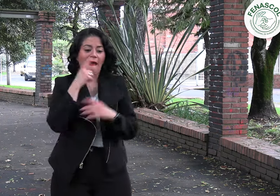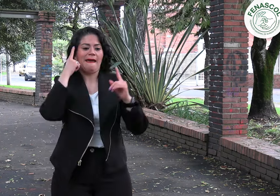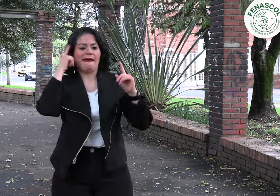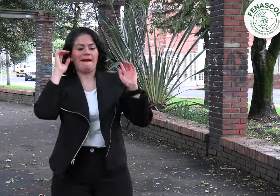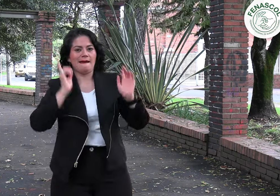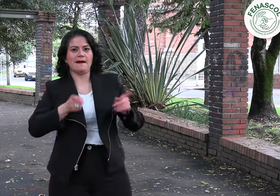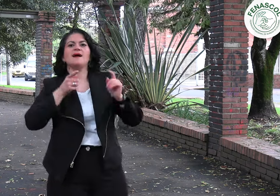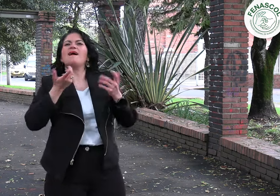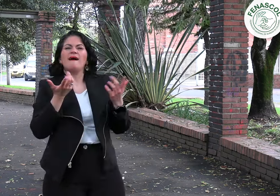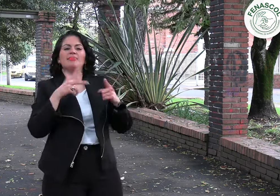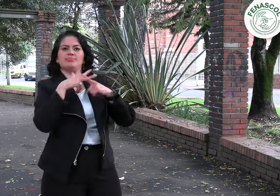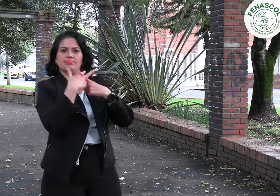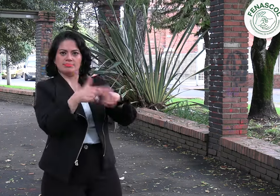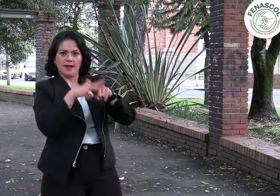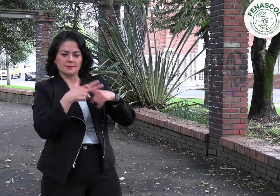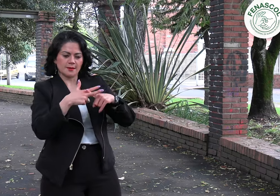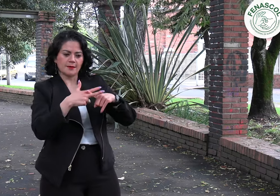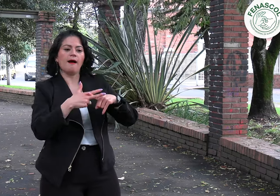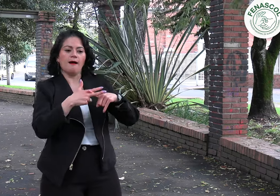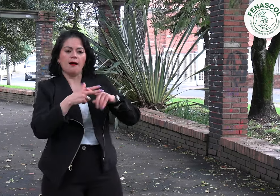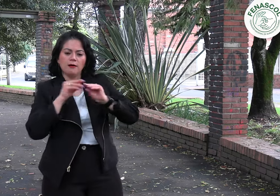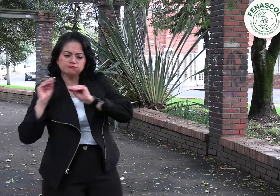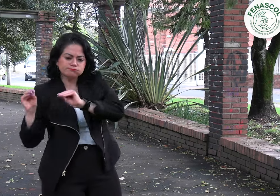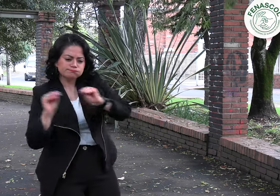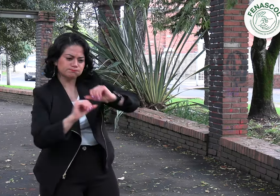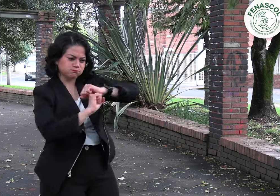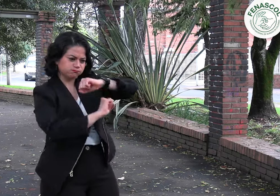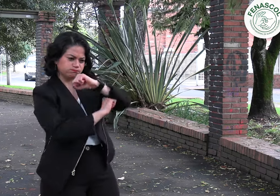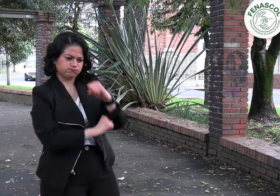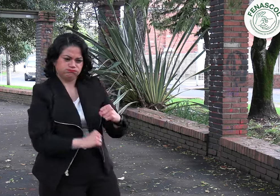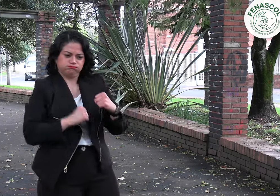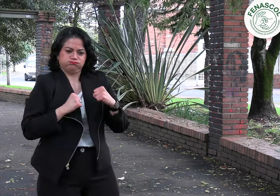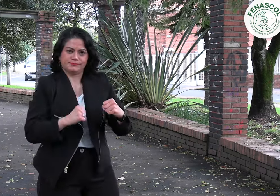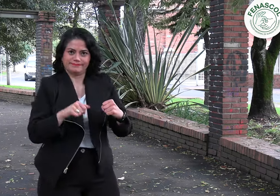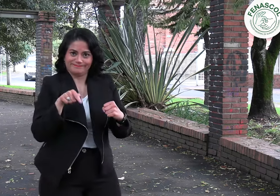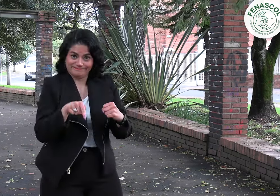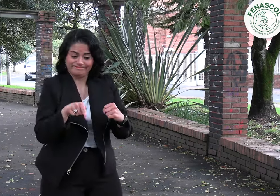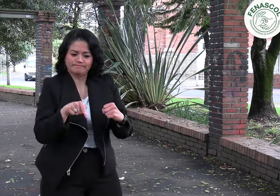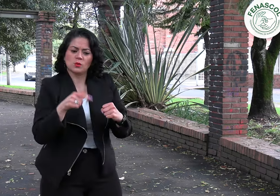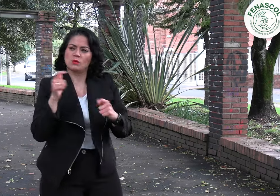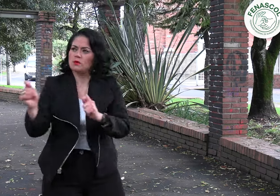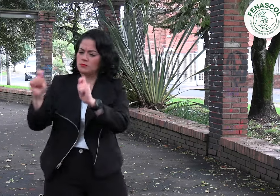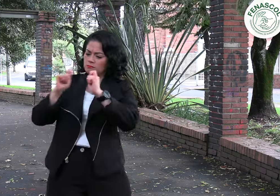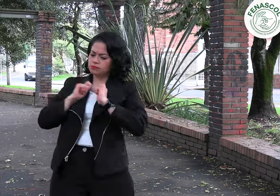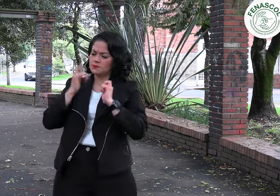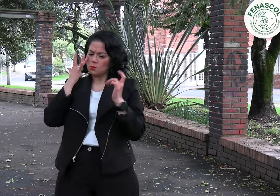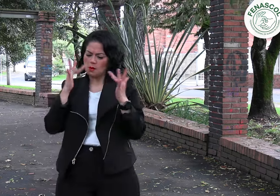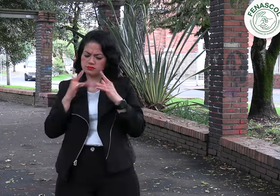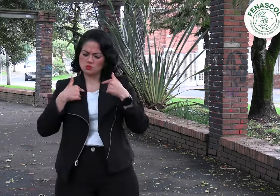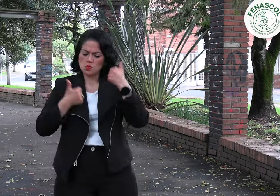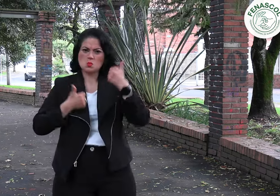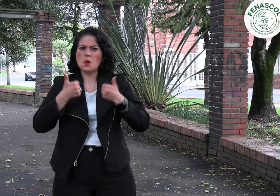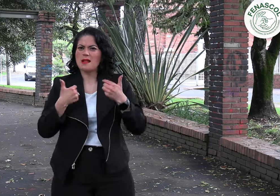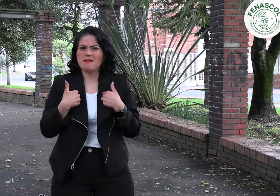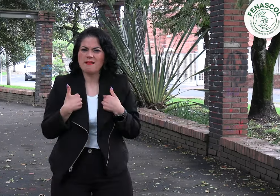para desarrollar talleres de fortalecimiento dirigido a las asociaciones. Mi trabajo está enfocado en acciones para el